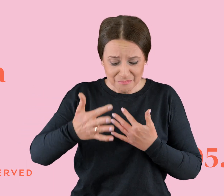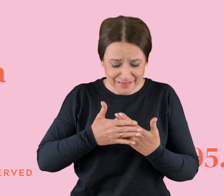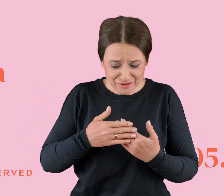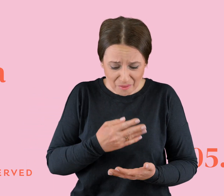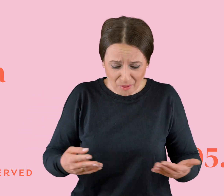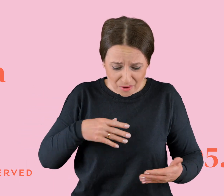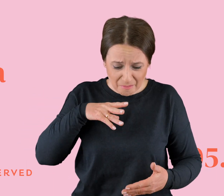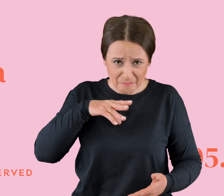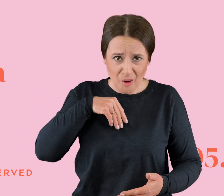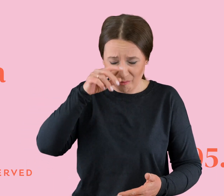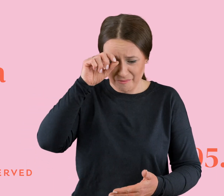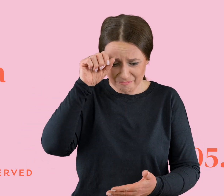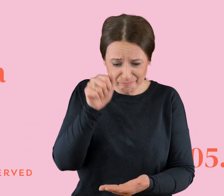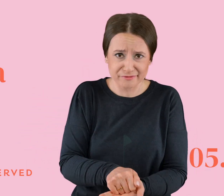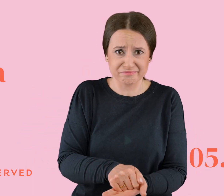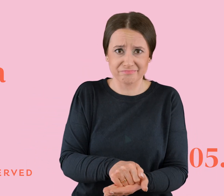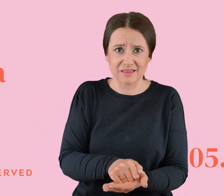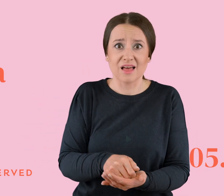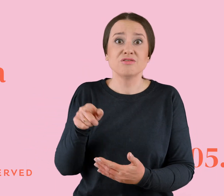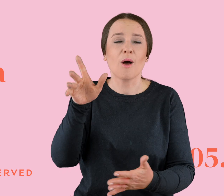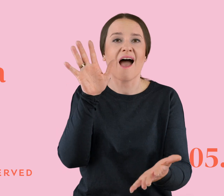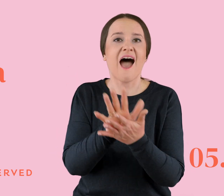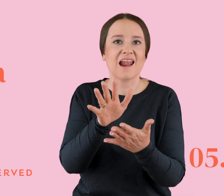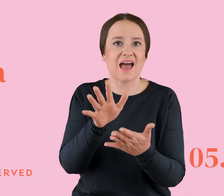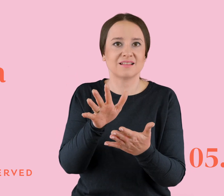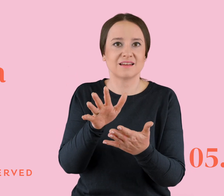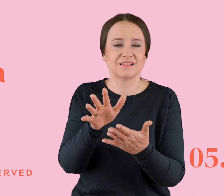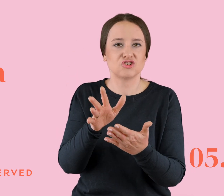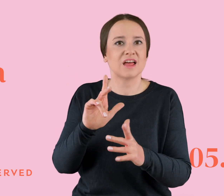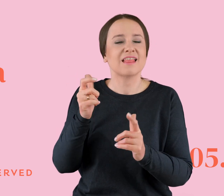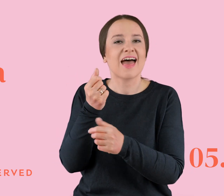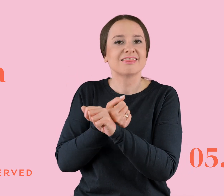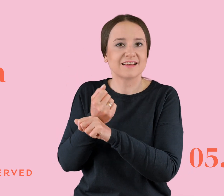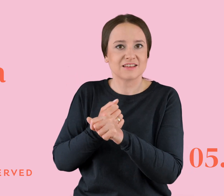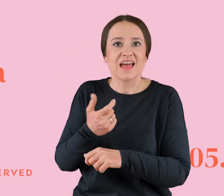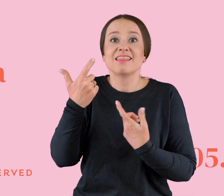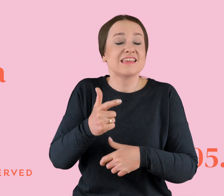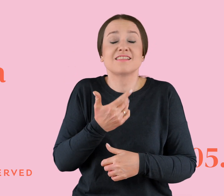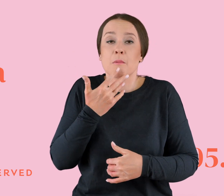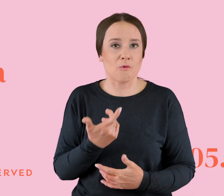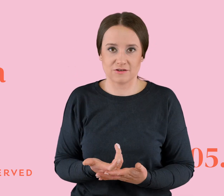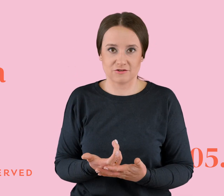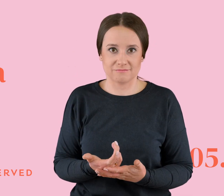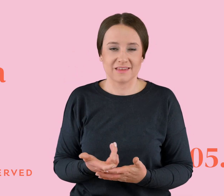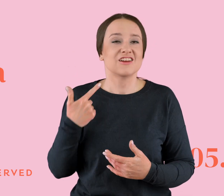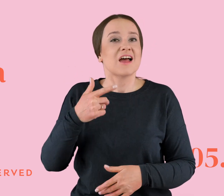charakterystyczne dla bycia z toksyną. Nic nikomu nie mówisz. Jest chujowo, ale mówisz, że jest super. Im